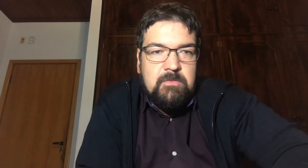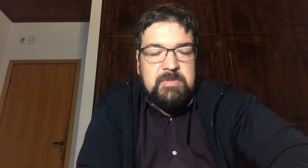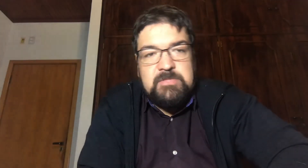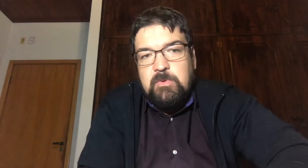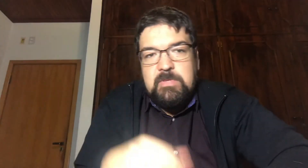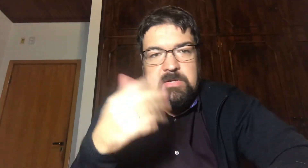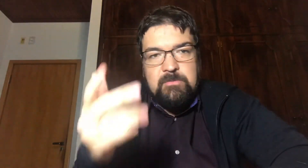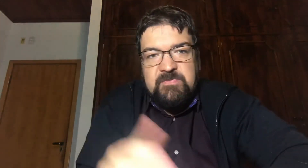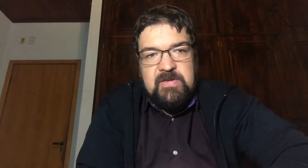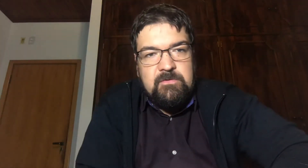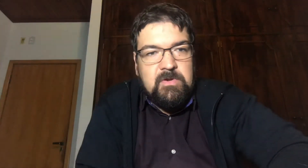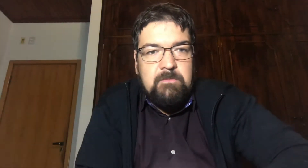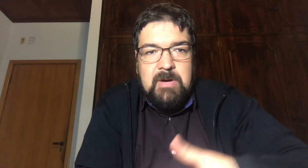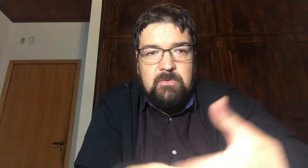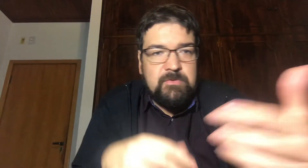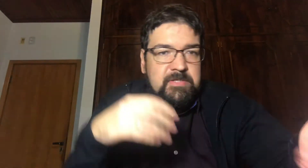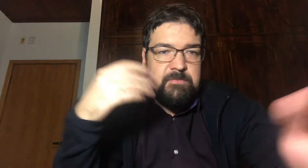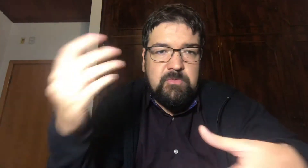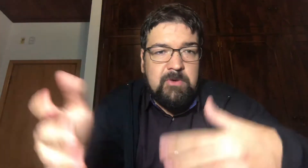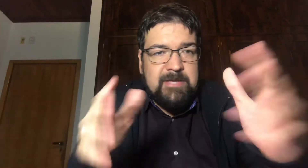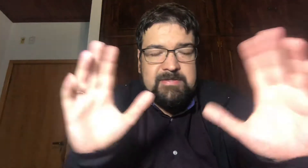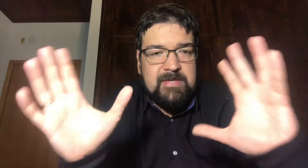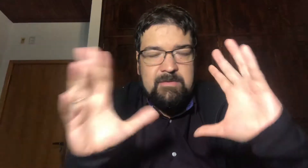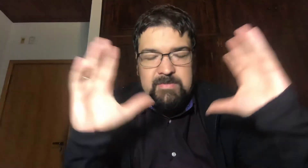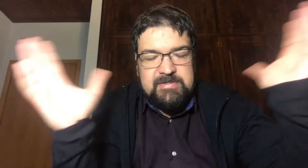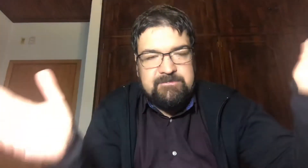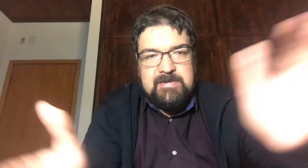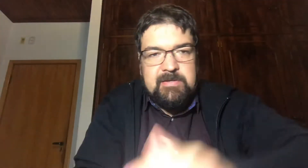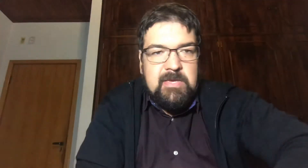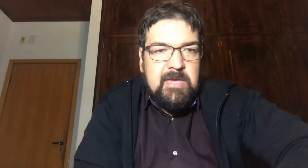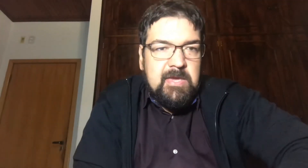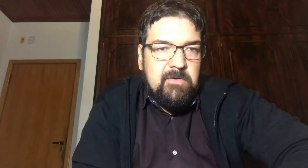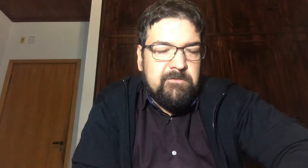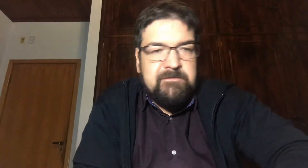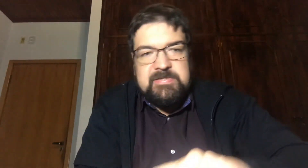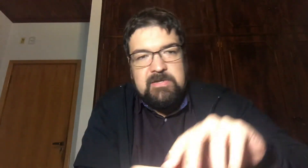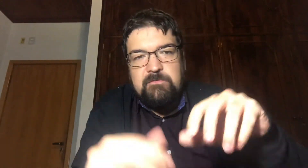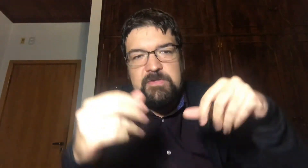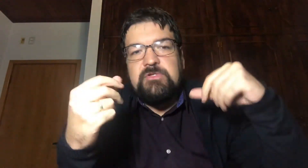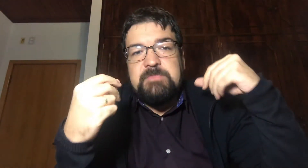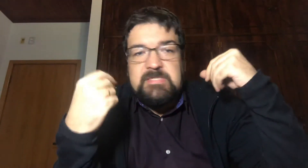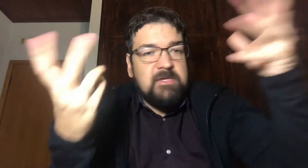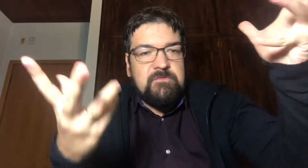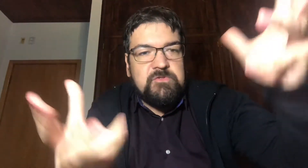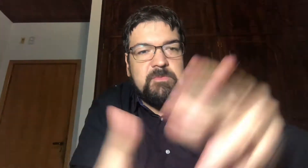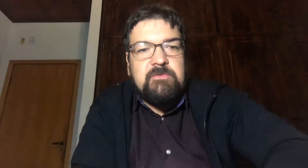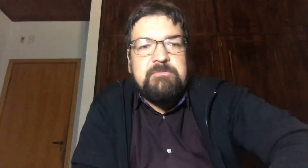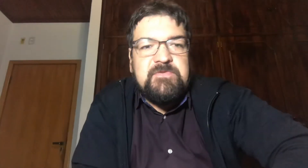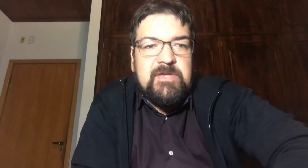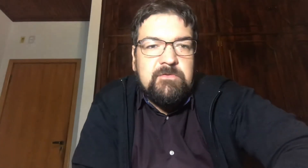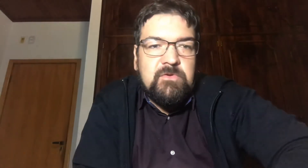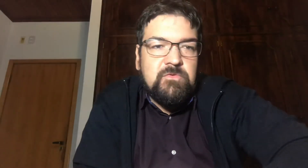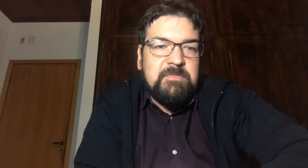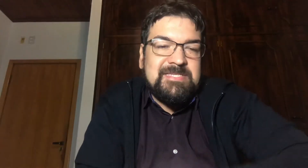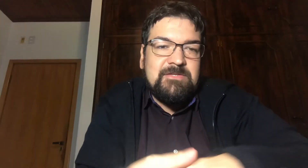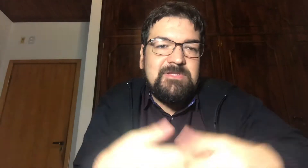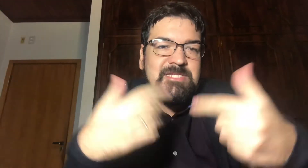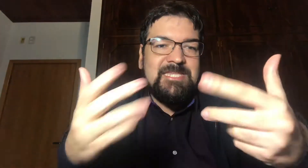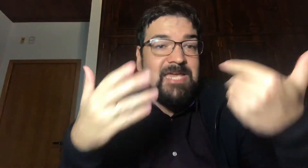Principalmente a Cryptirium Que é um banco de criptomoedas Mas enfim Eu vou fazer um vídeo específico Sobre a Cryptirium Que eu estou pensando em adquirir